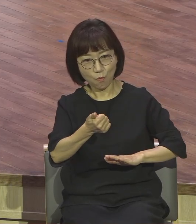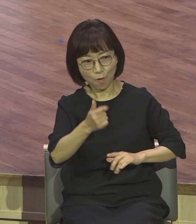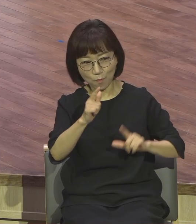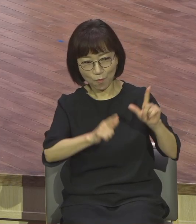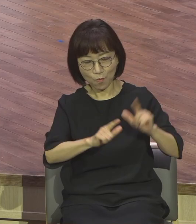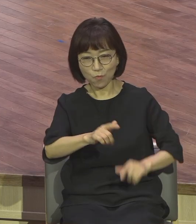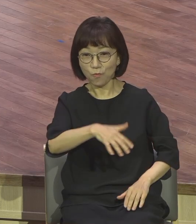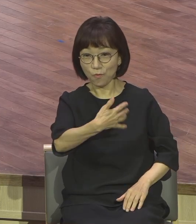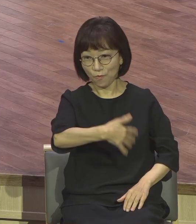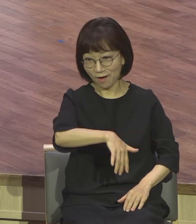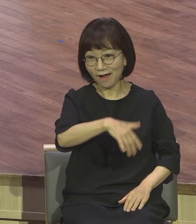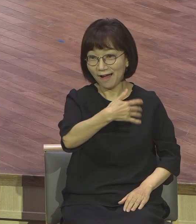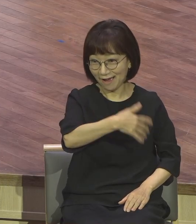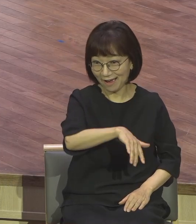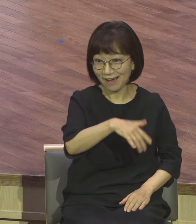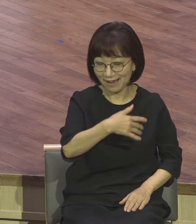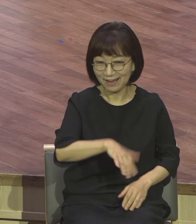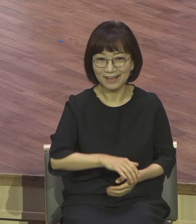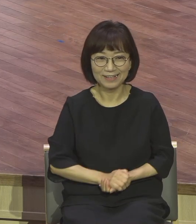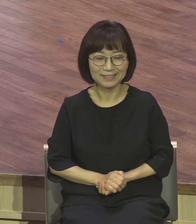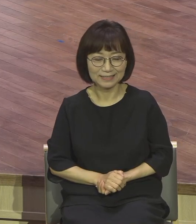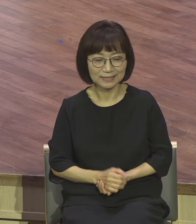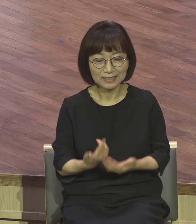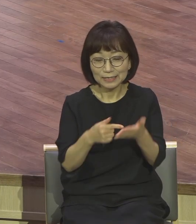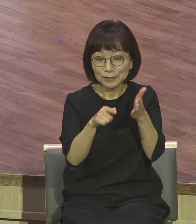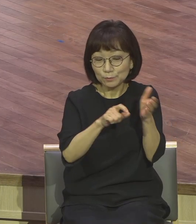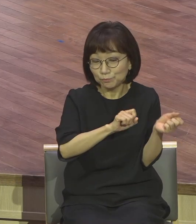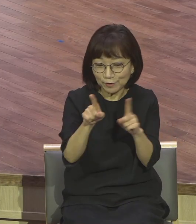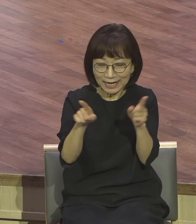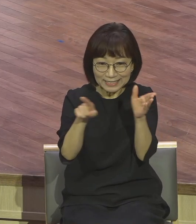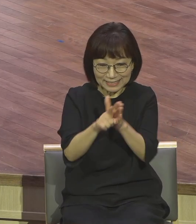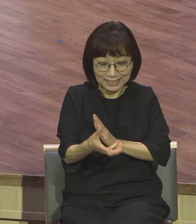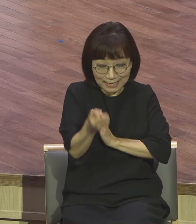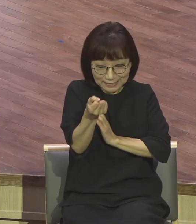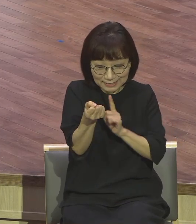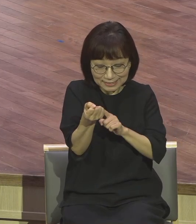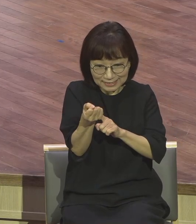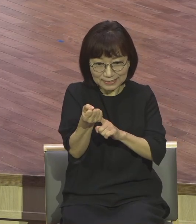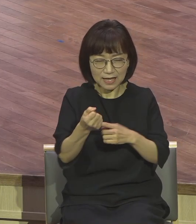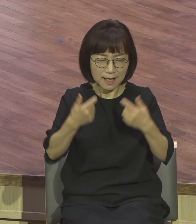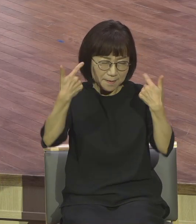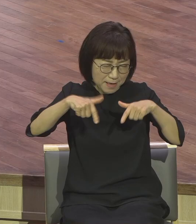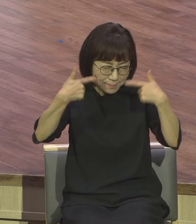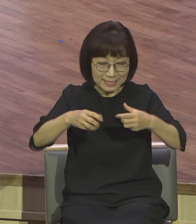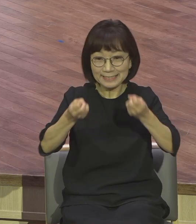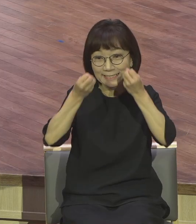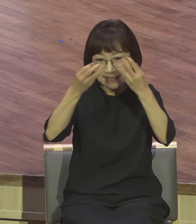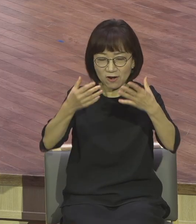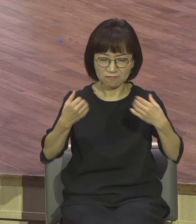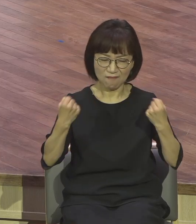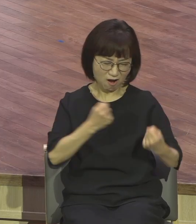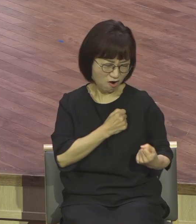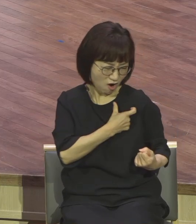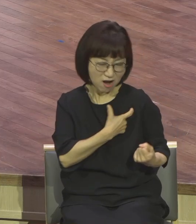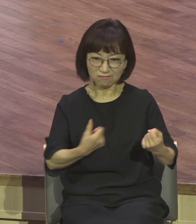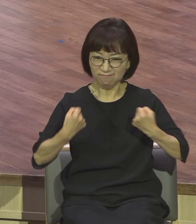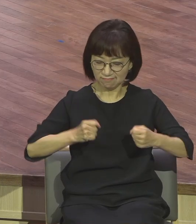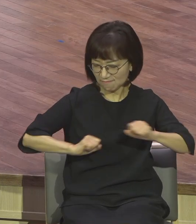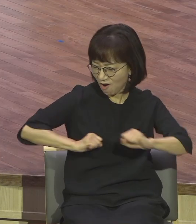부활신앙을 가진 사람은 날로 새롭도다. 날로 에너지가 넘치고 날마다